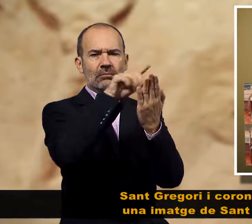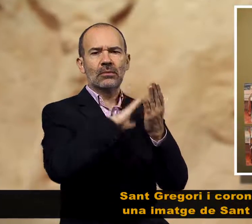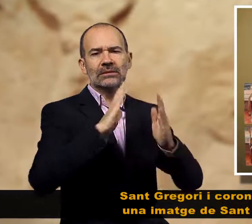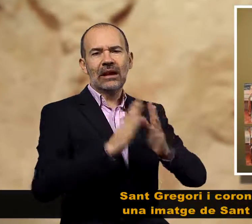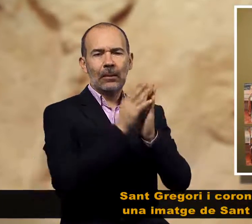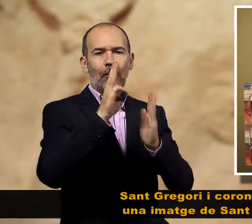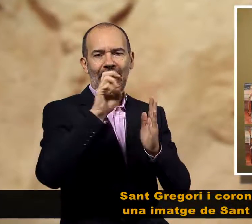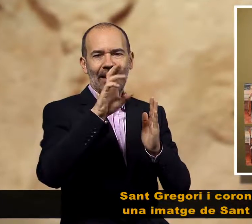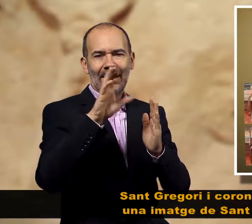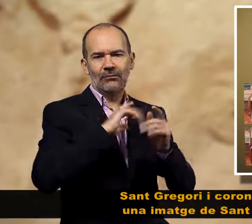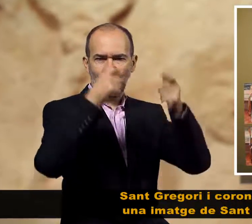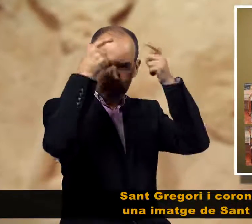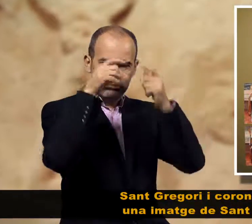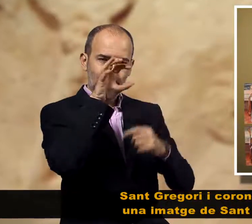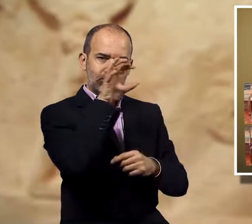per una imatge de Sant Pere.